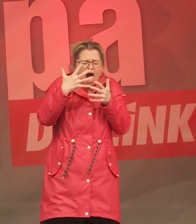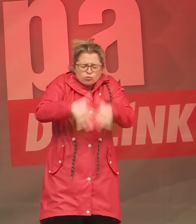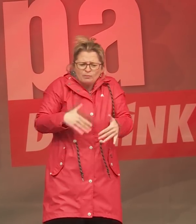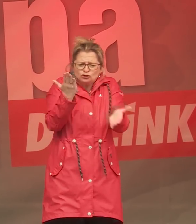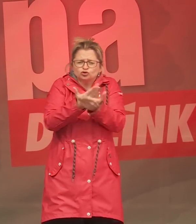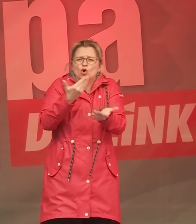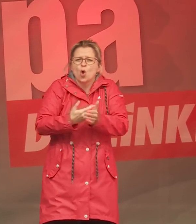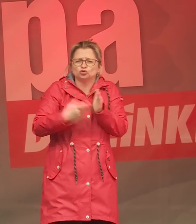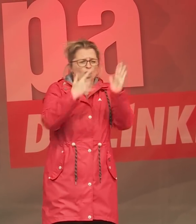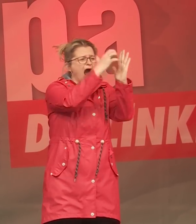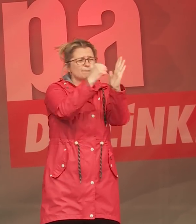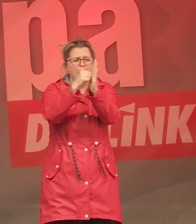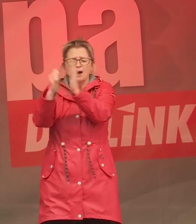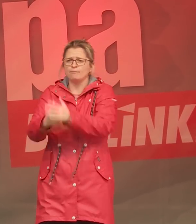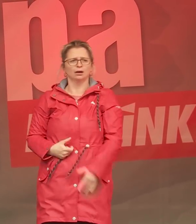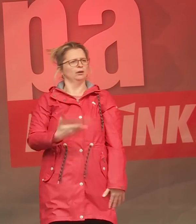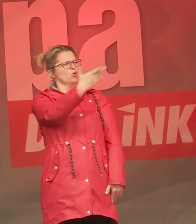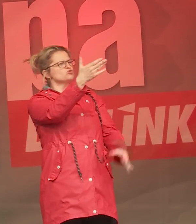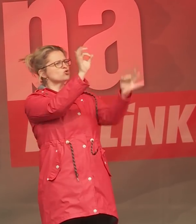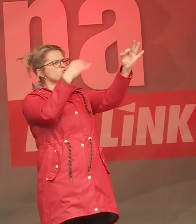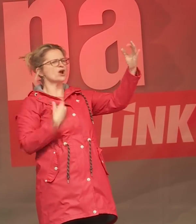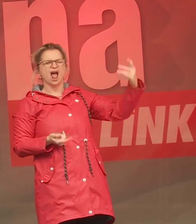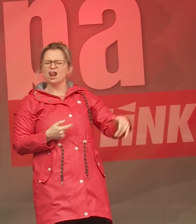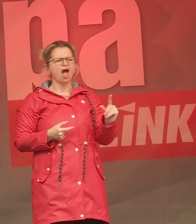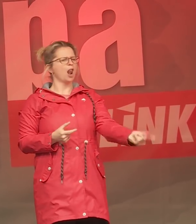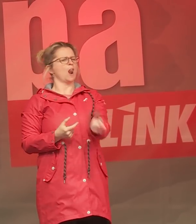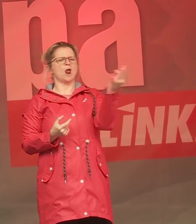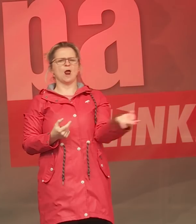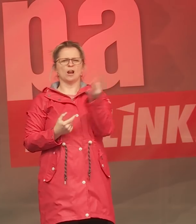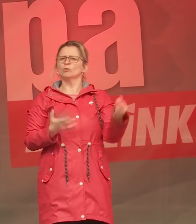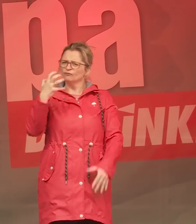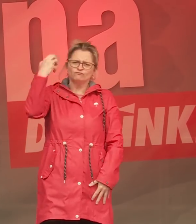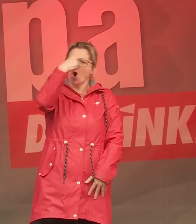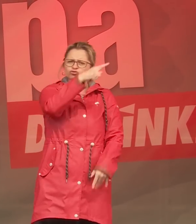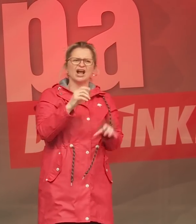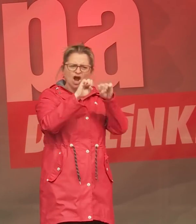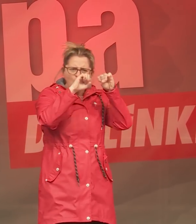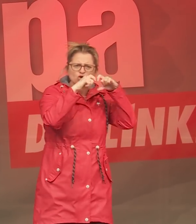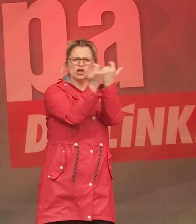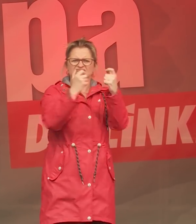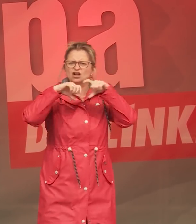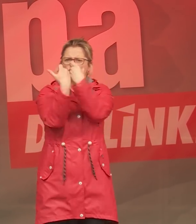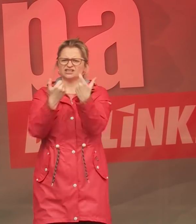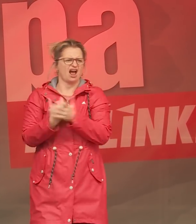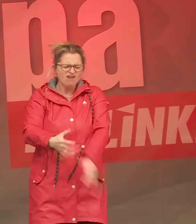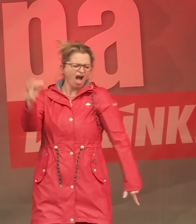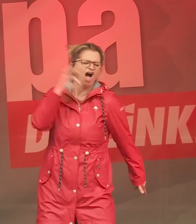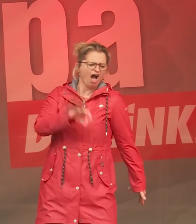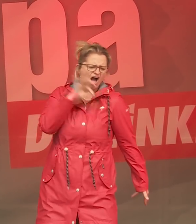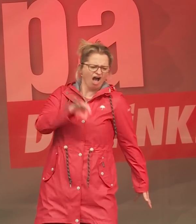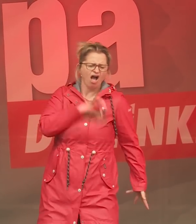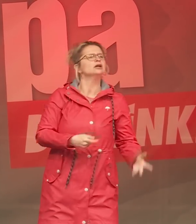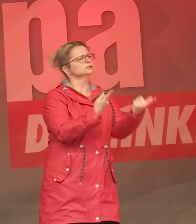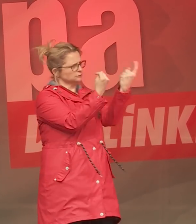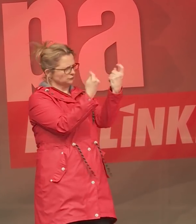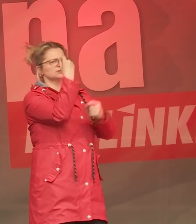abgezogen. Ja, dann wäre es doch jetzt endlich an der Zeit, Konzerne, die sich im wahrsten Sinne des Wortes dumm und dämlich verdienen, auch endlich mal